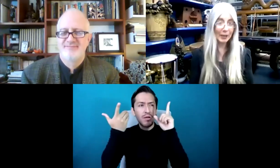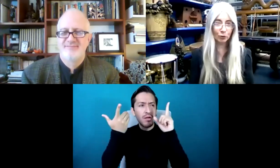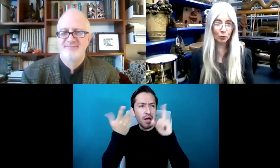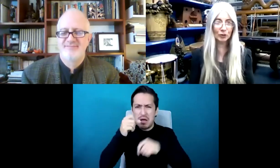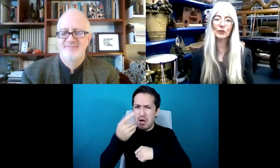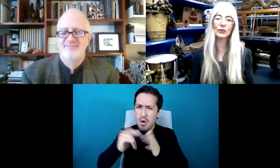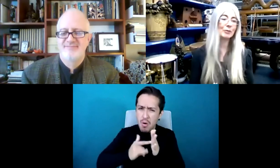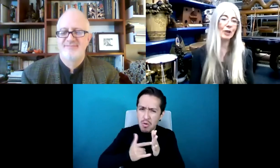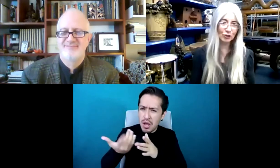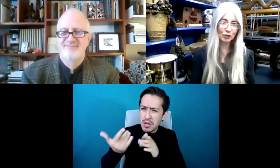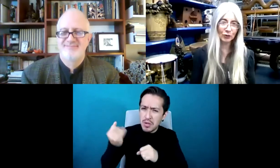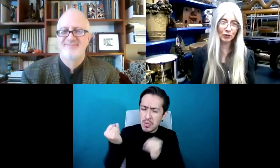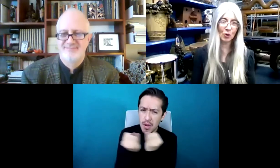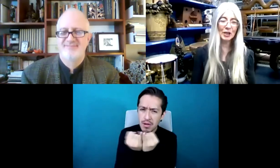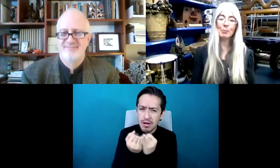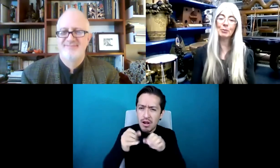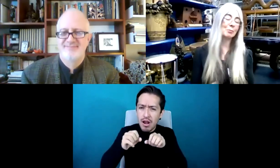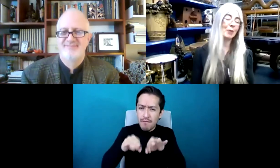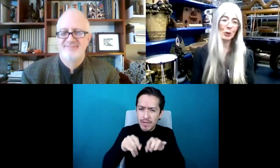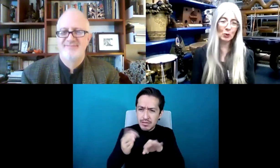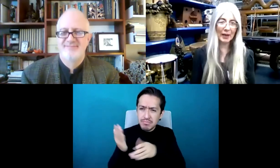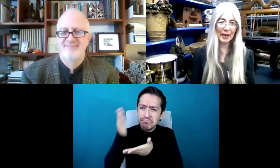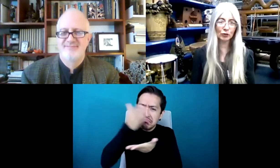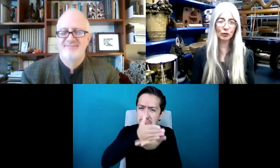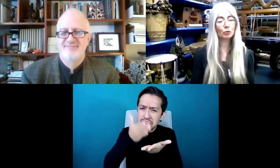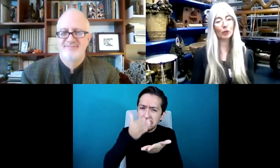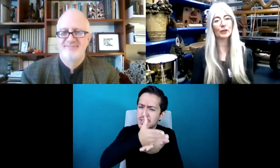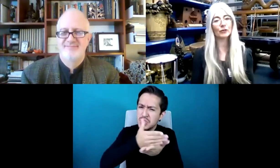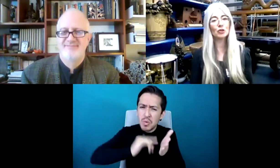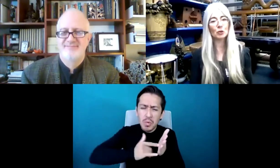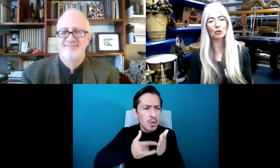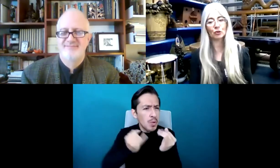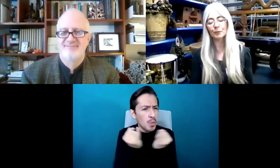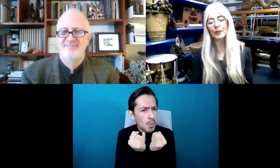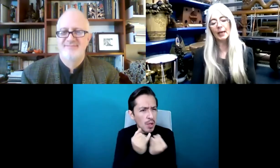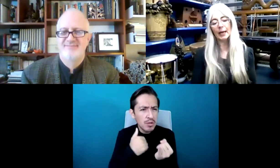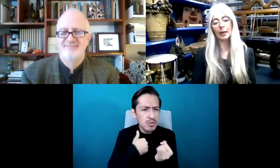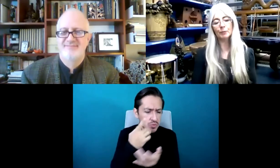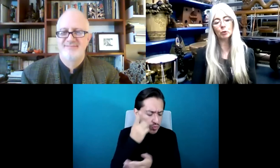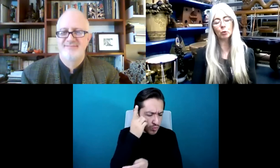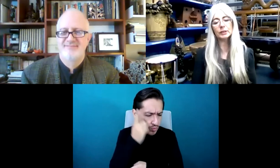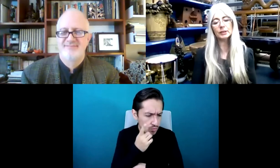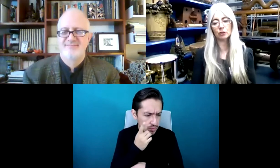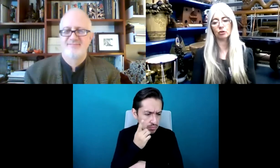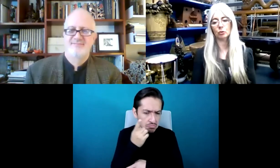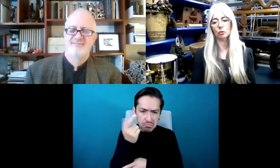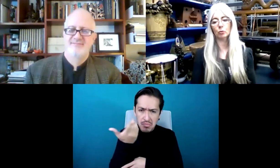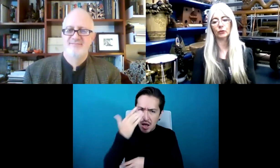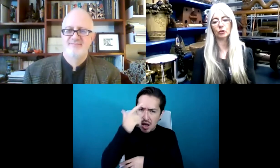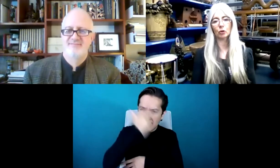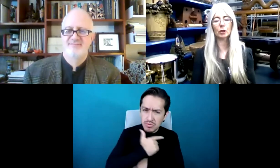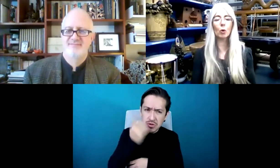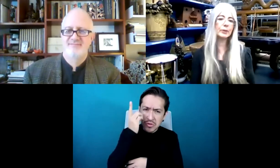la oficina a la misma hora y me podía ir a dormir a la misma hora cada noche. Y eso fue